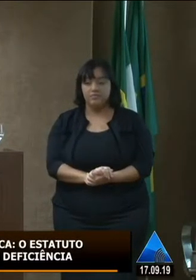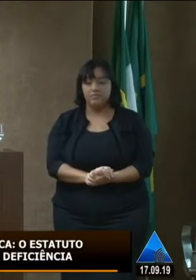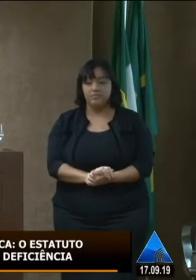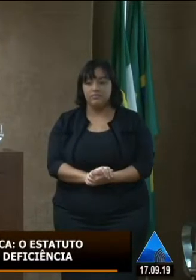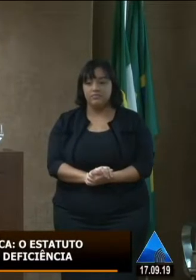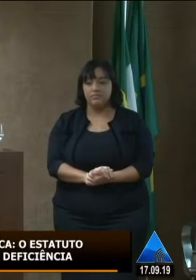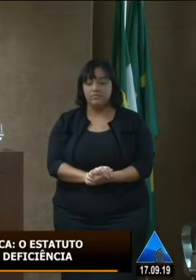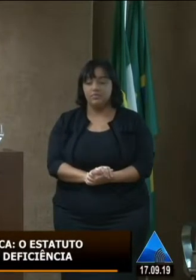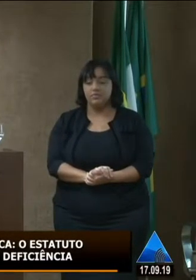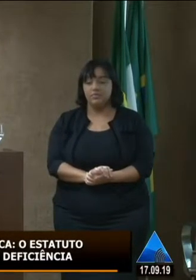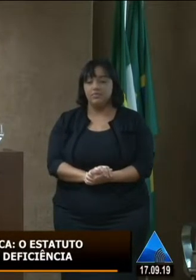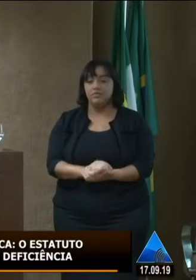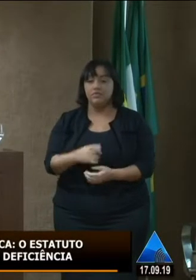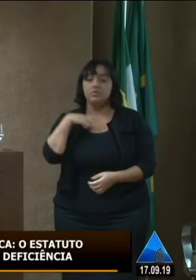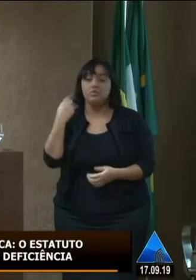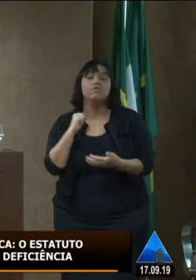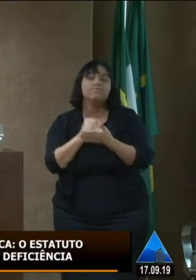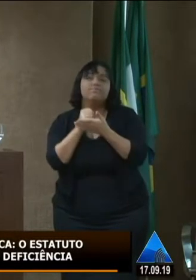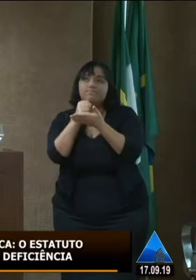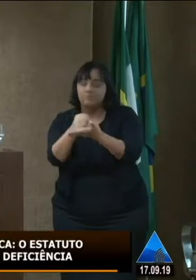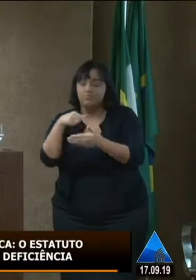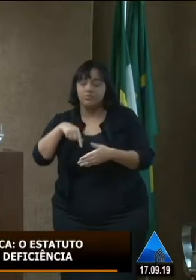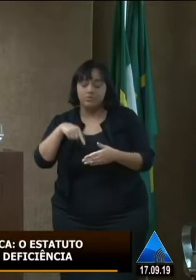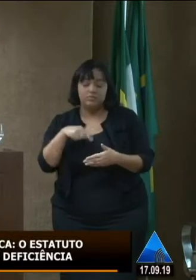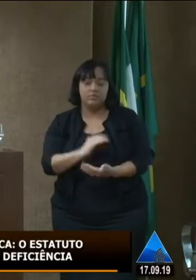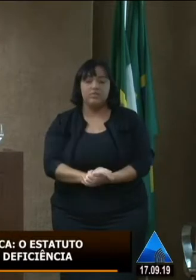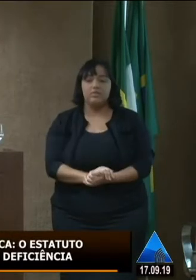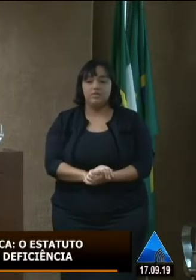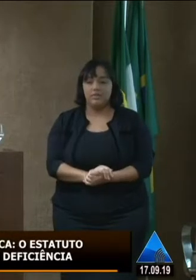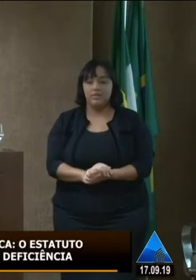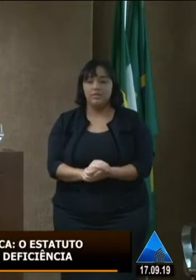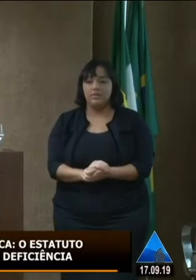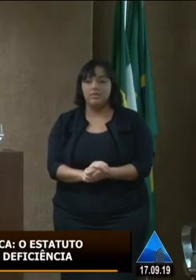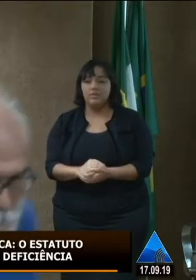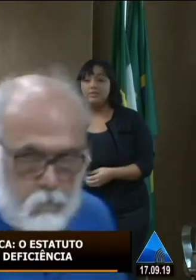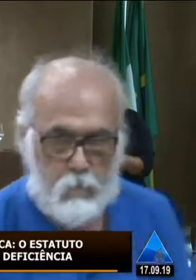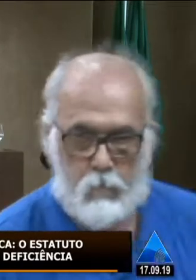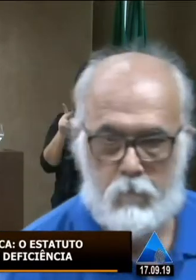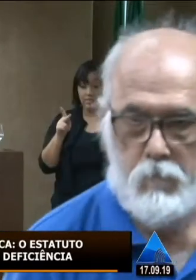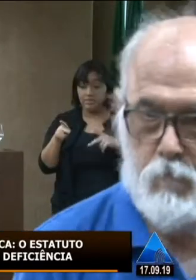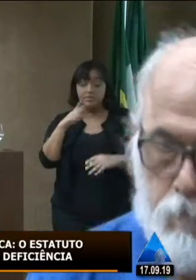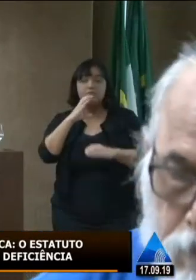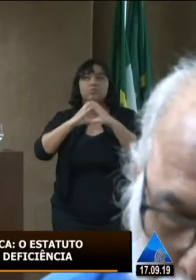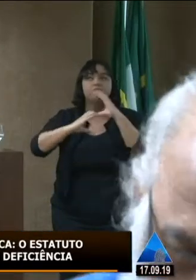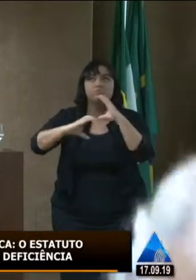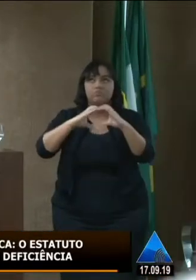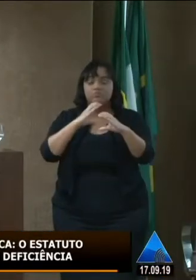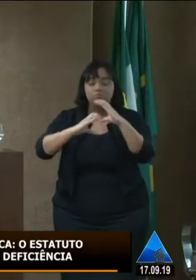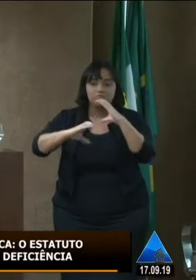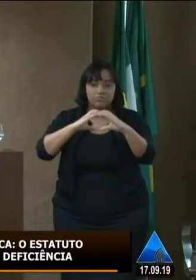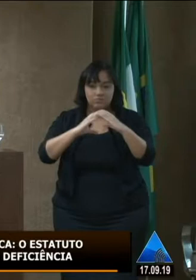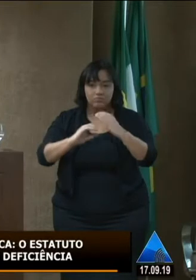estamos à disposição para estarmos estreitando esse diálogo temos dentro